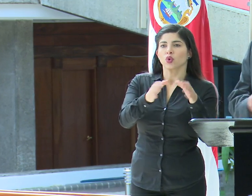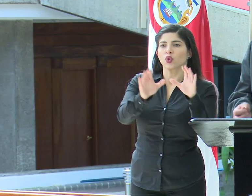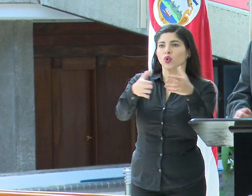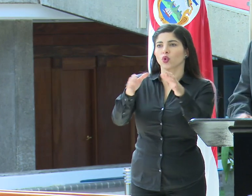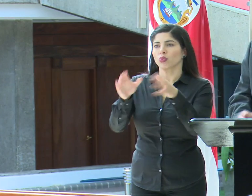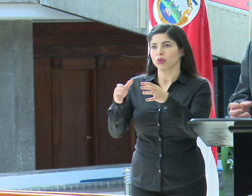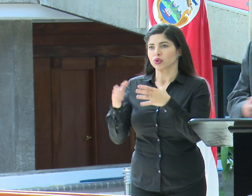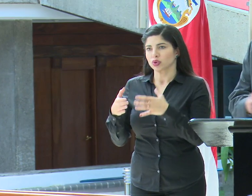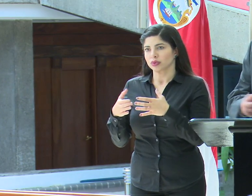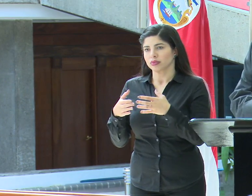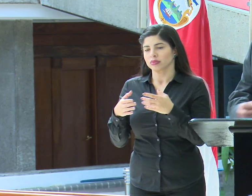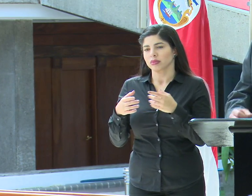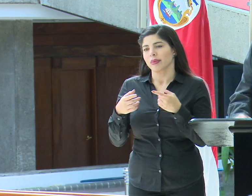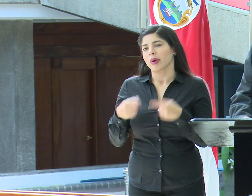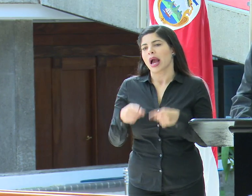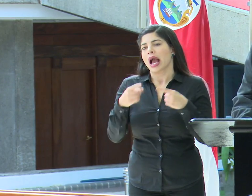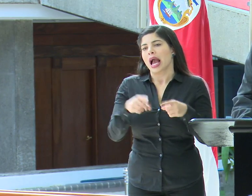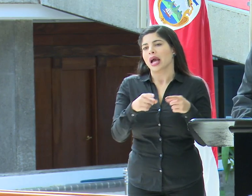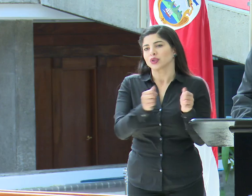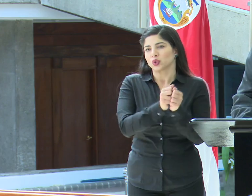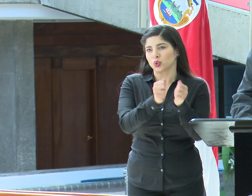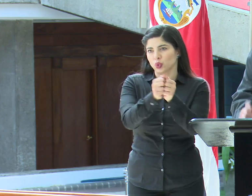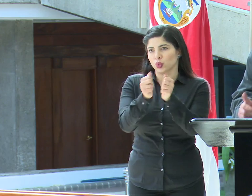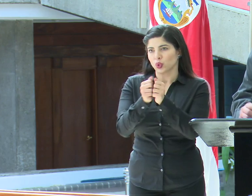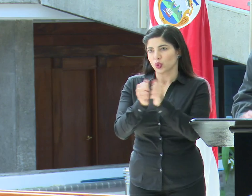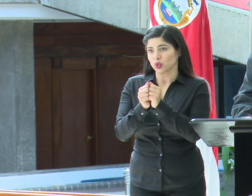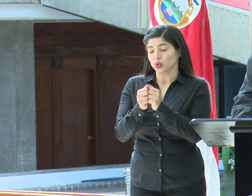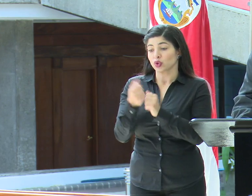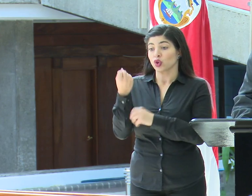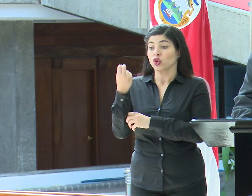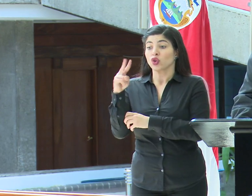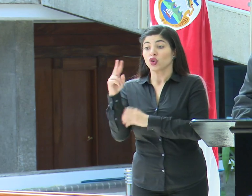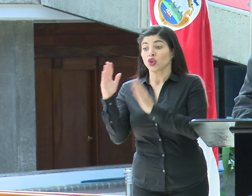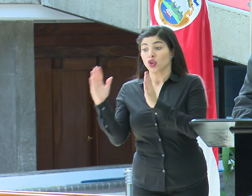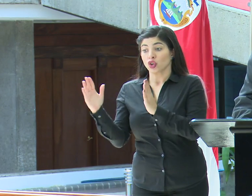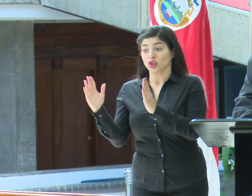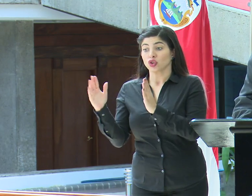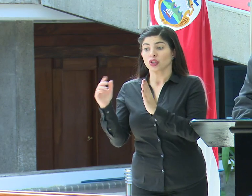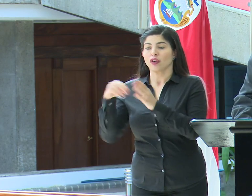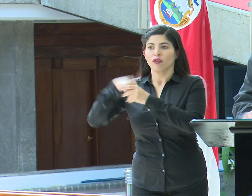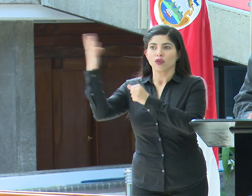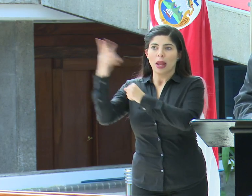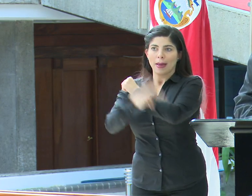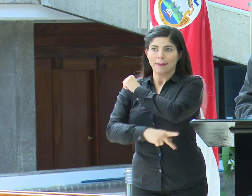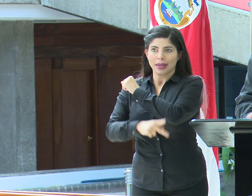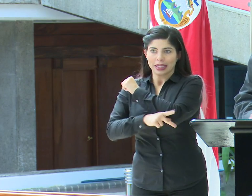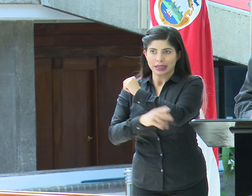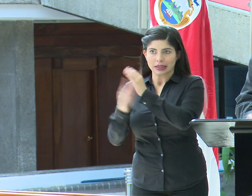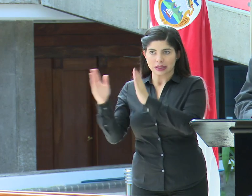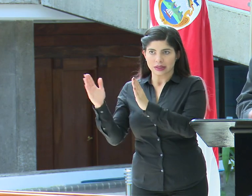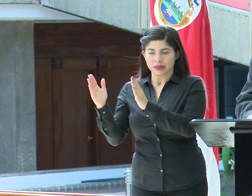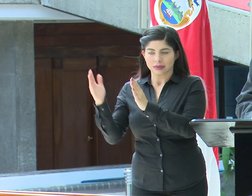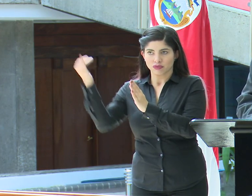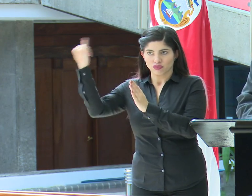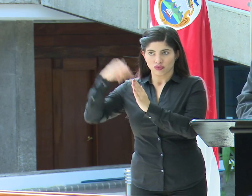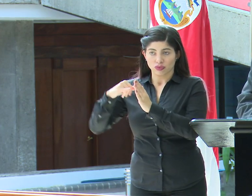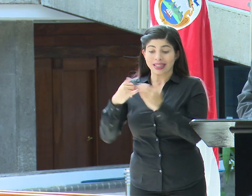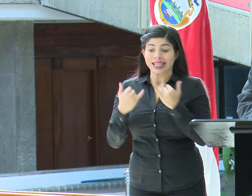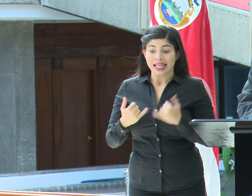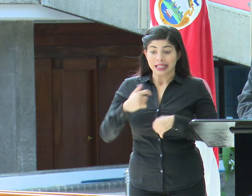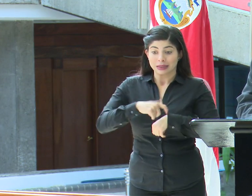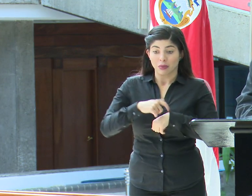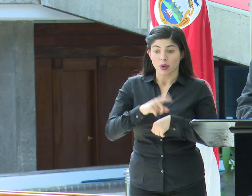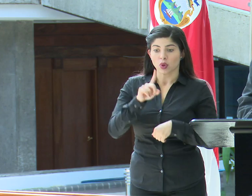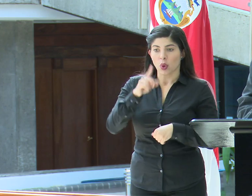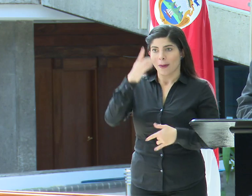casos juntos, 12 de los casos son importados y en este momento estamos investigando